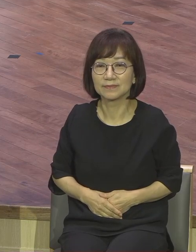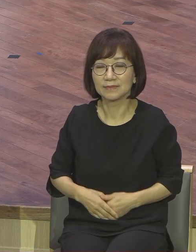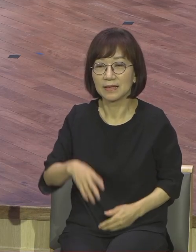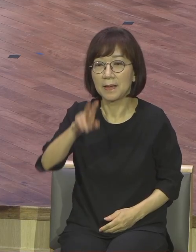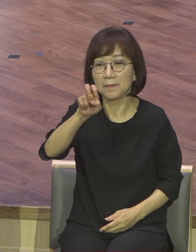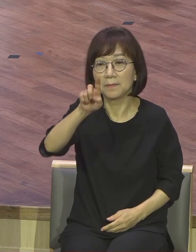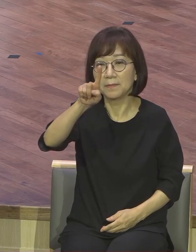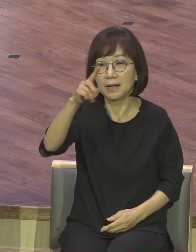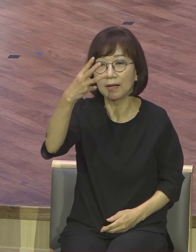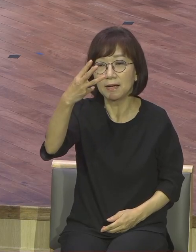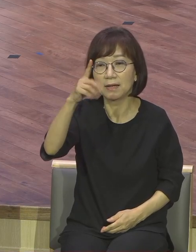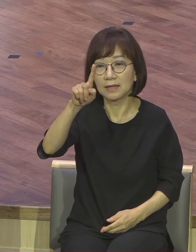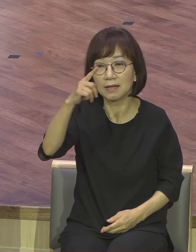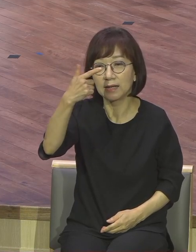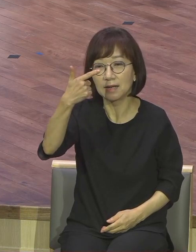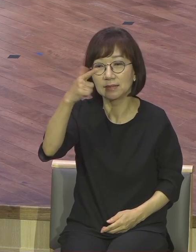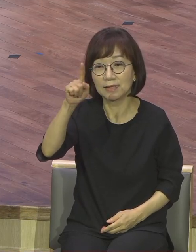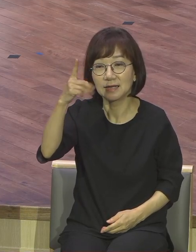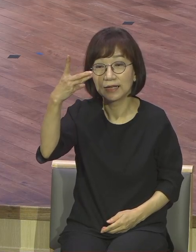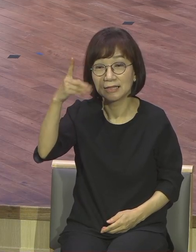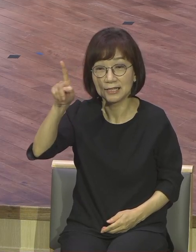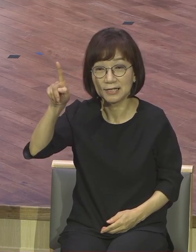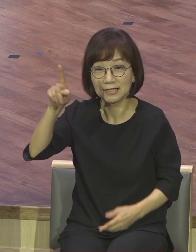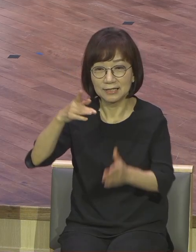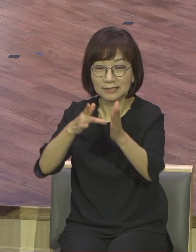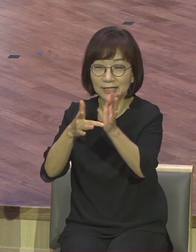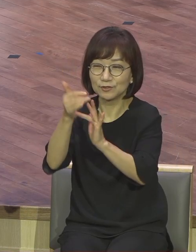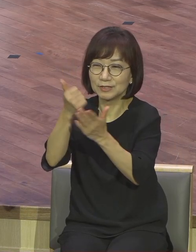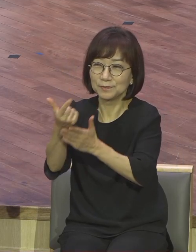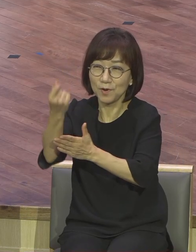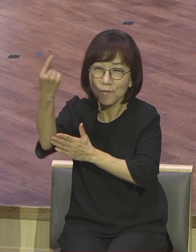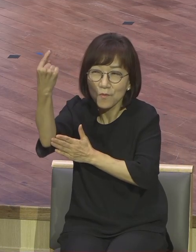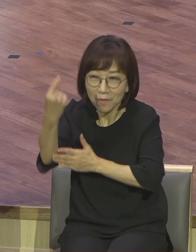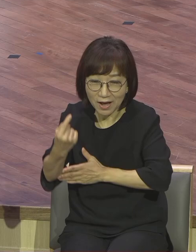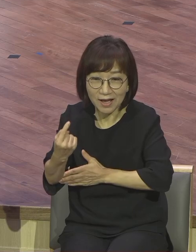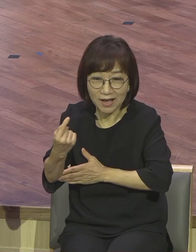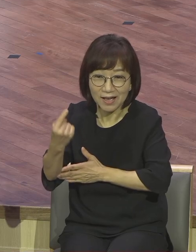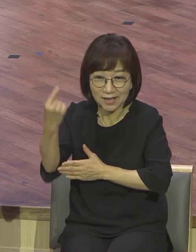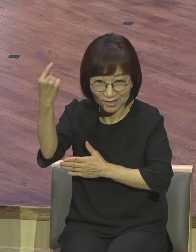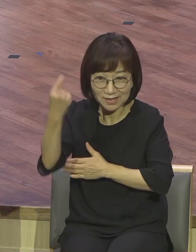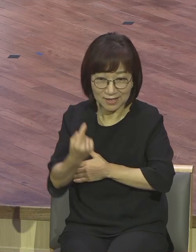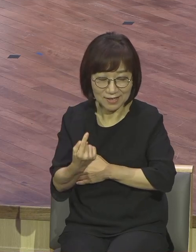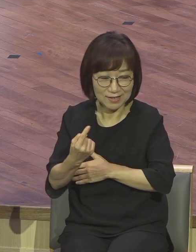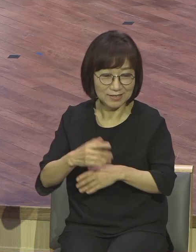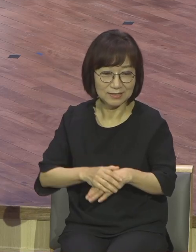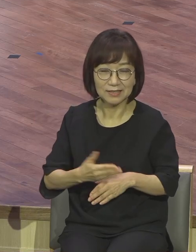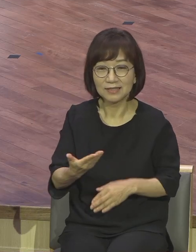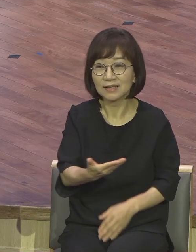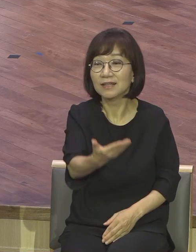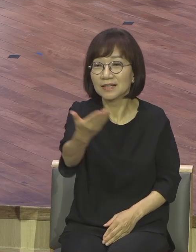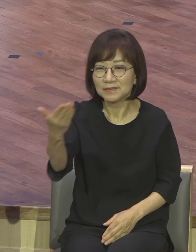예수님은 곧 오십니다 영계의 모든 성도들 늘 깨어서